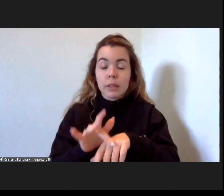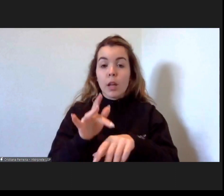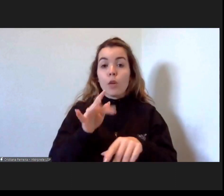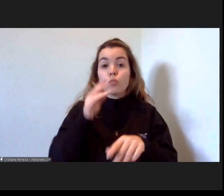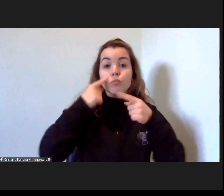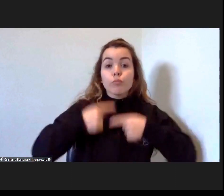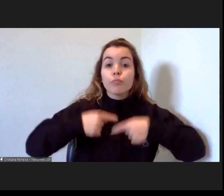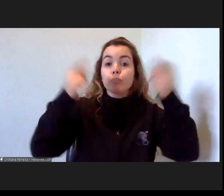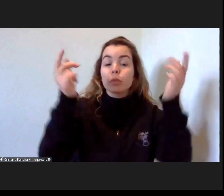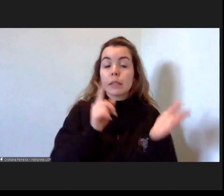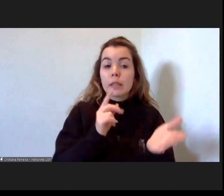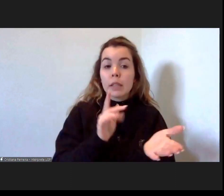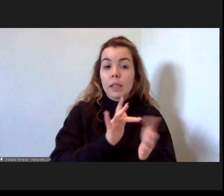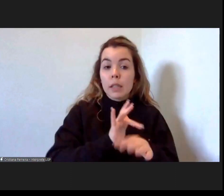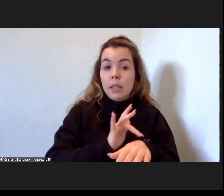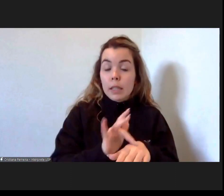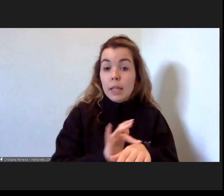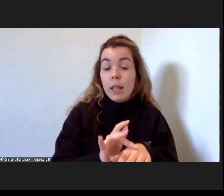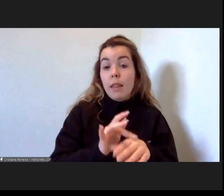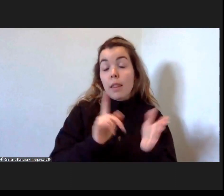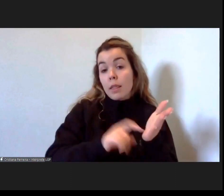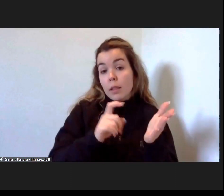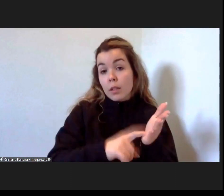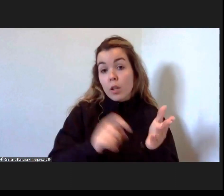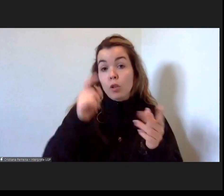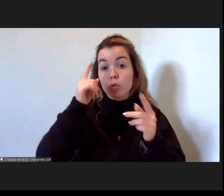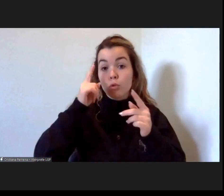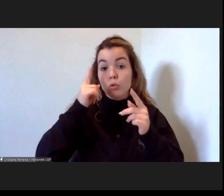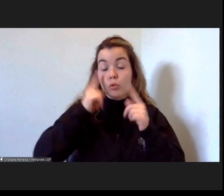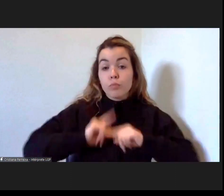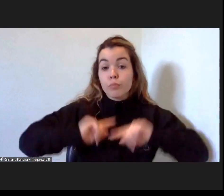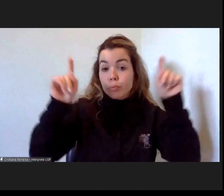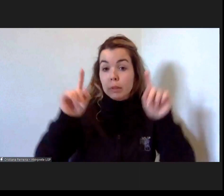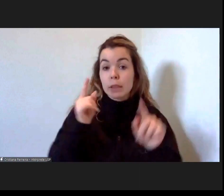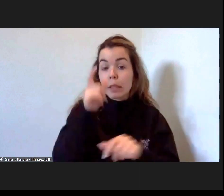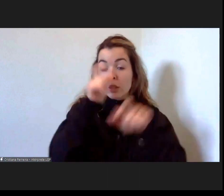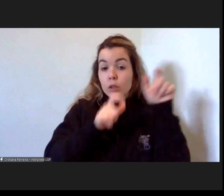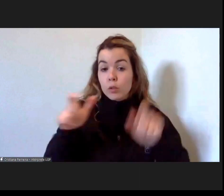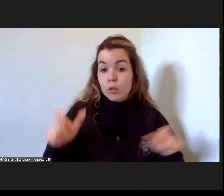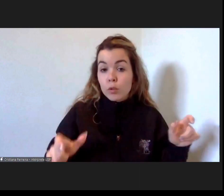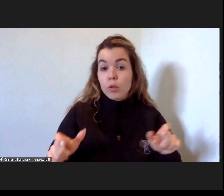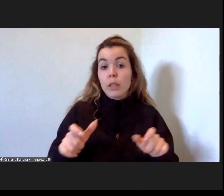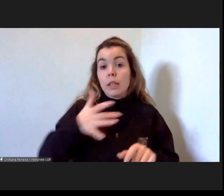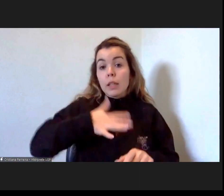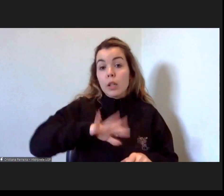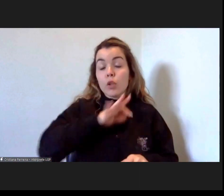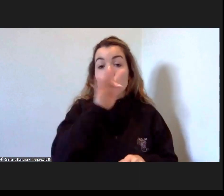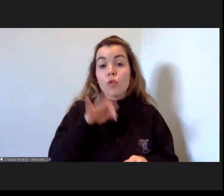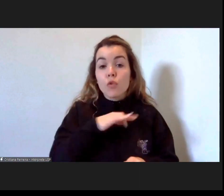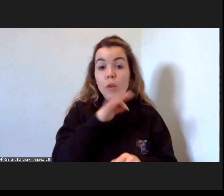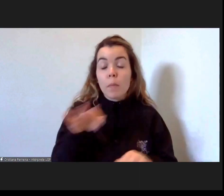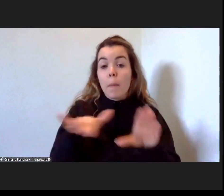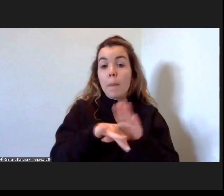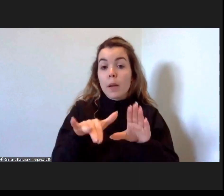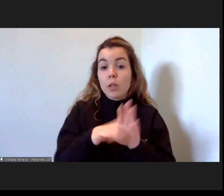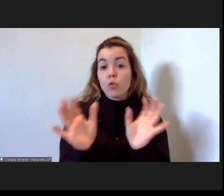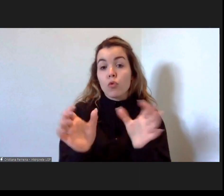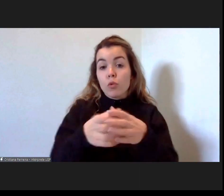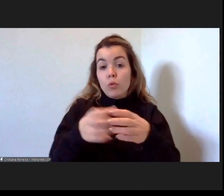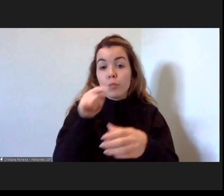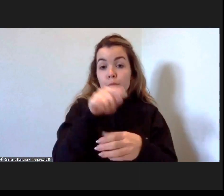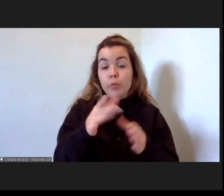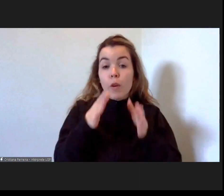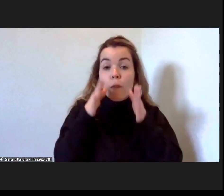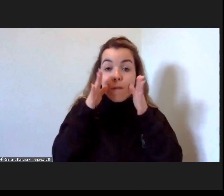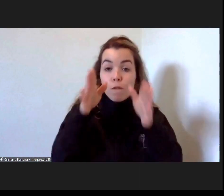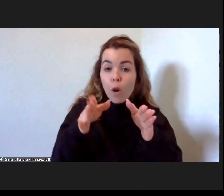incentivando os próprios e suas famílias a organizarem-se e terem uma participação ativa nestes grupos o nosso foco